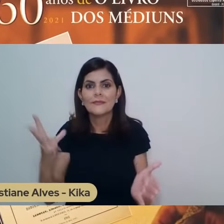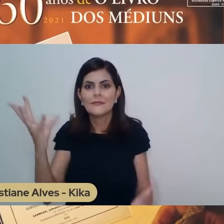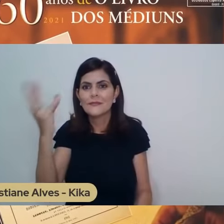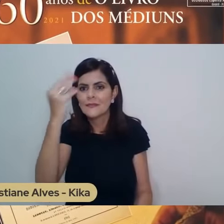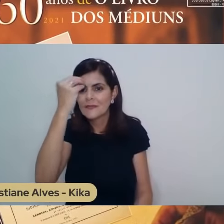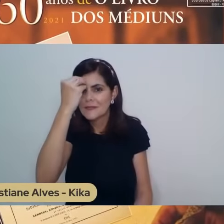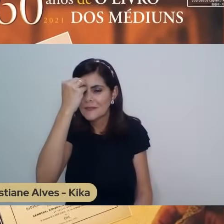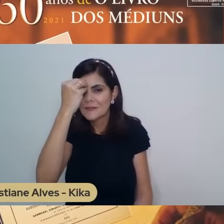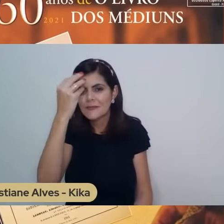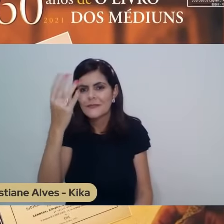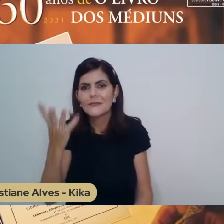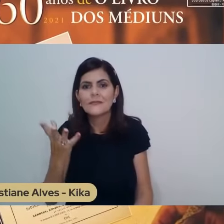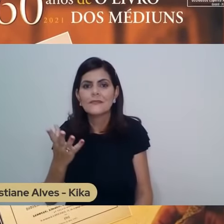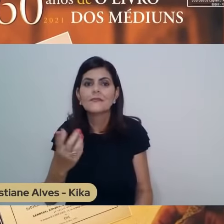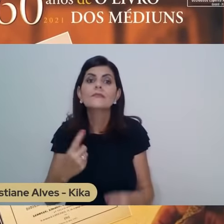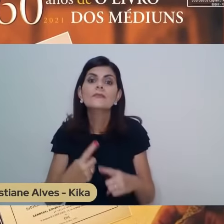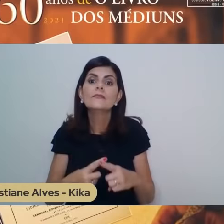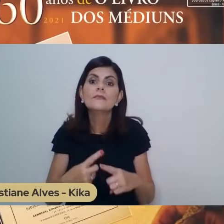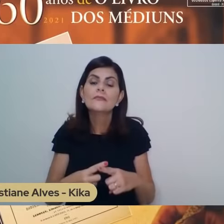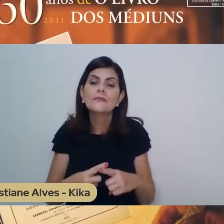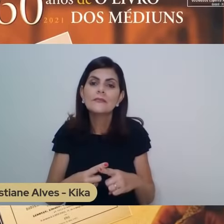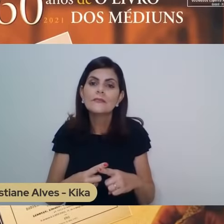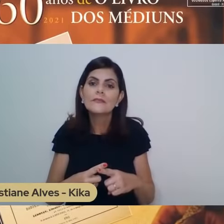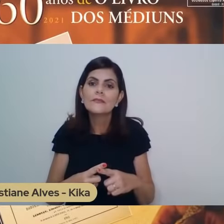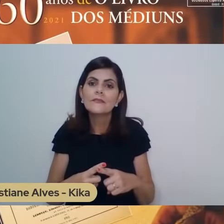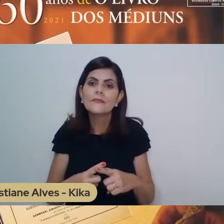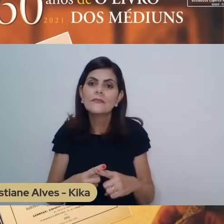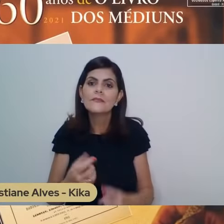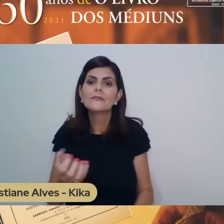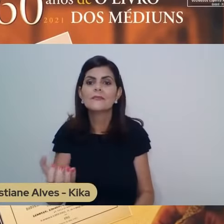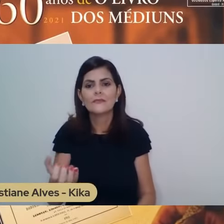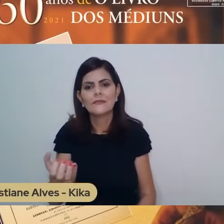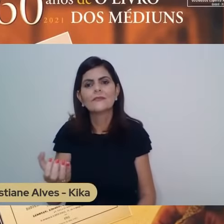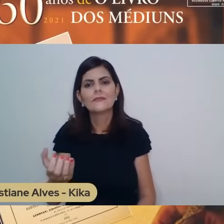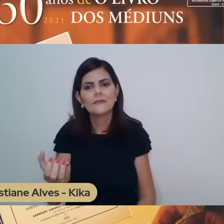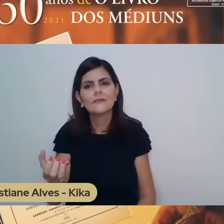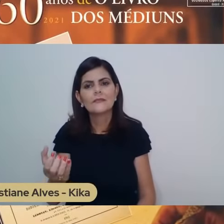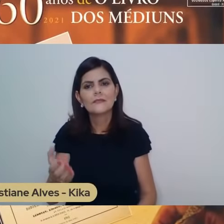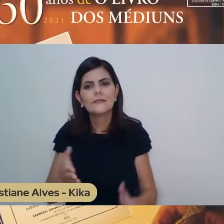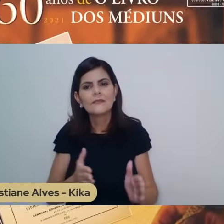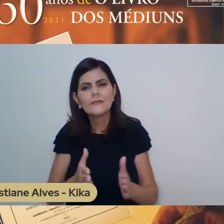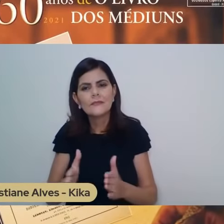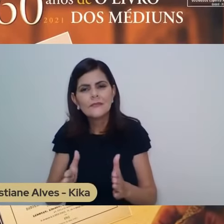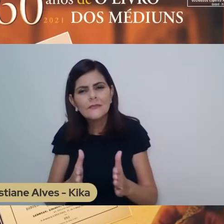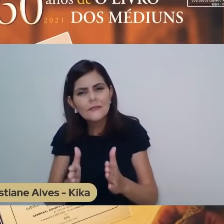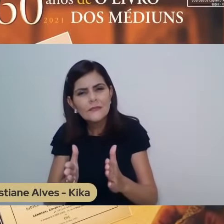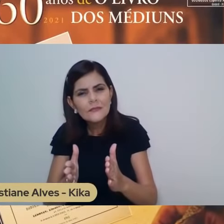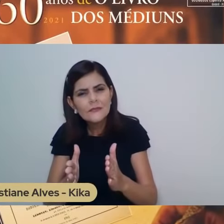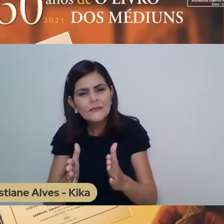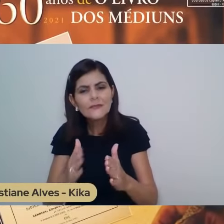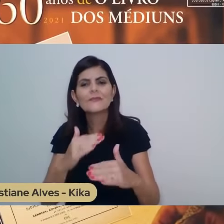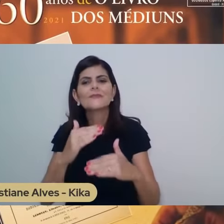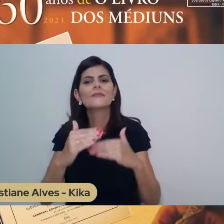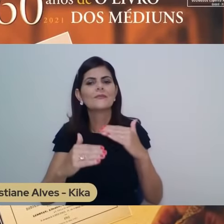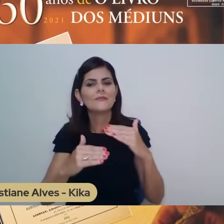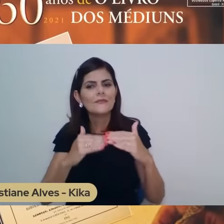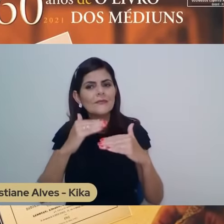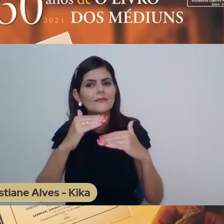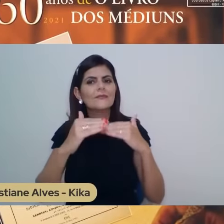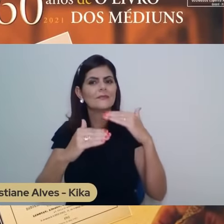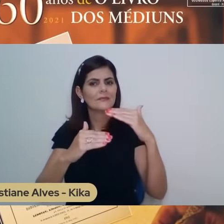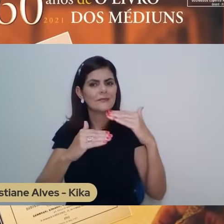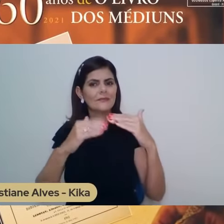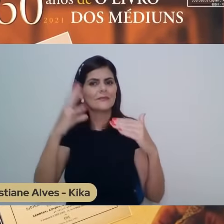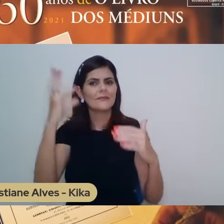porque nos dispomos a também trilhar essa jornada de construção da mediunidade